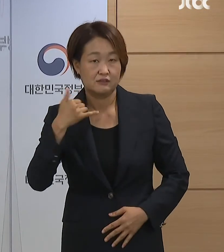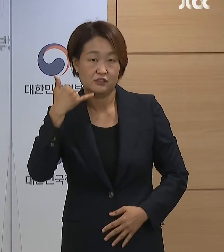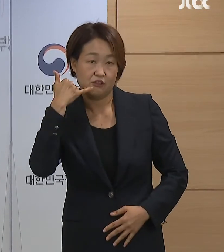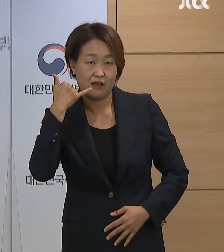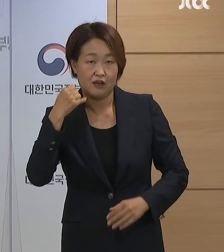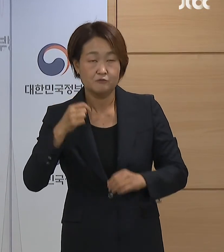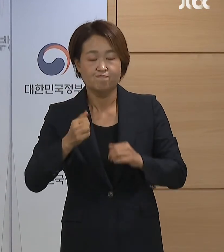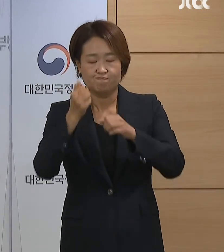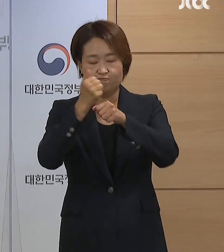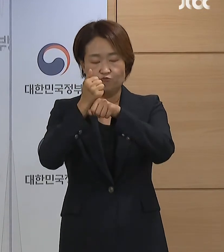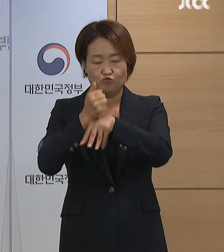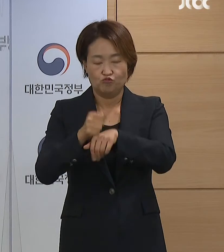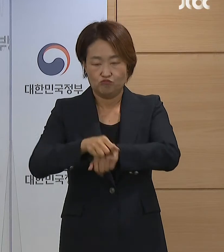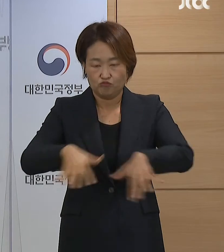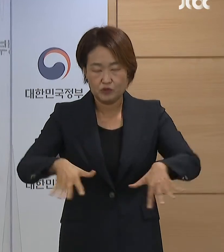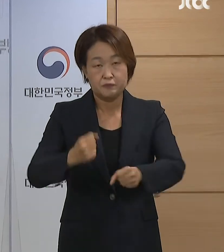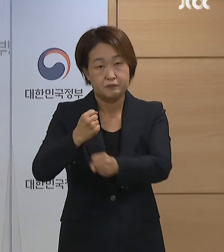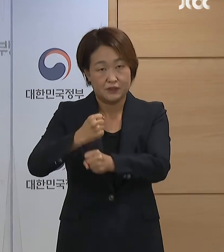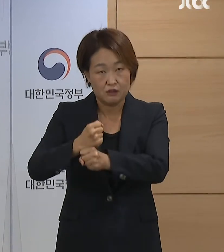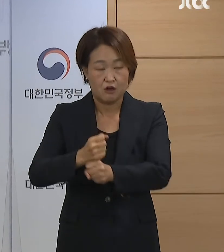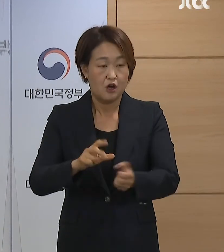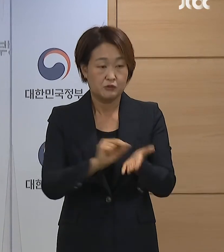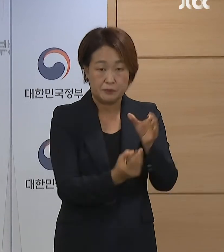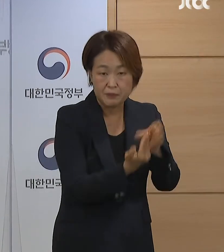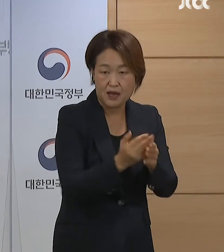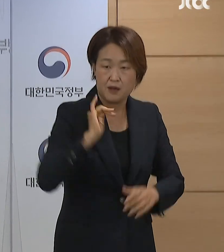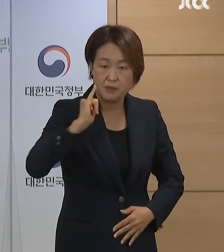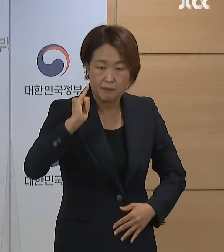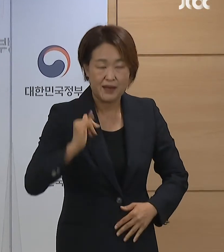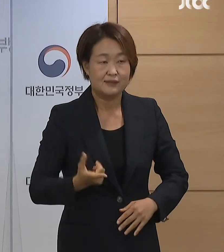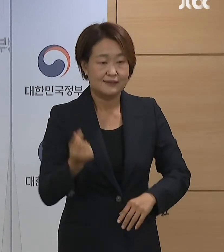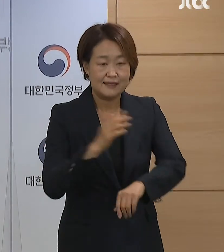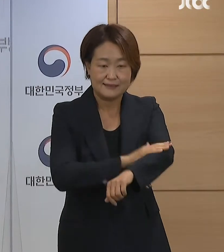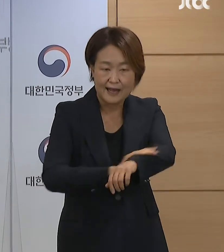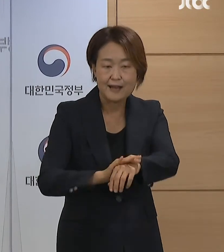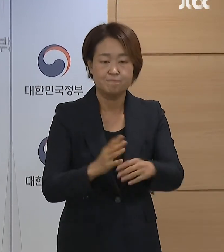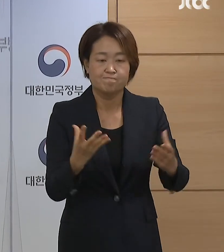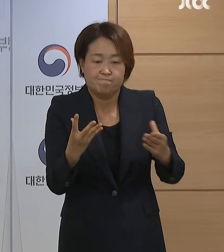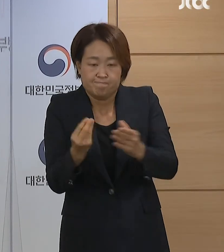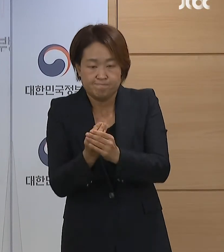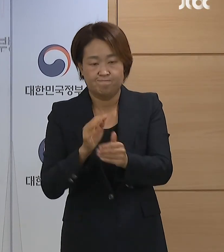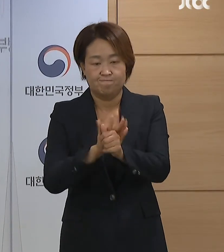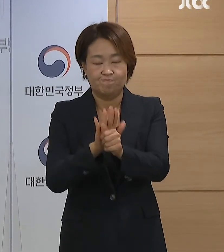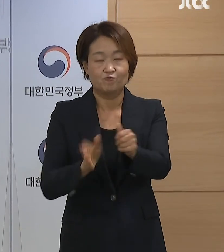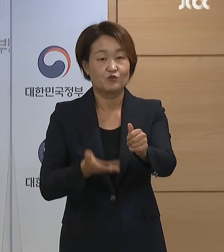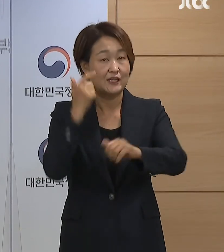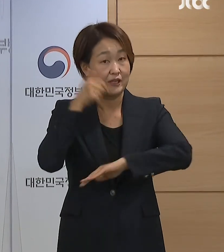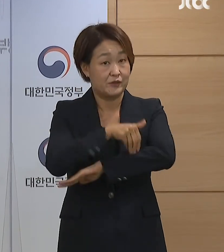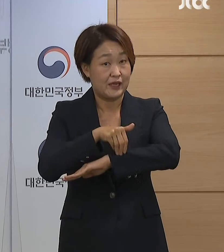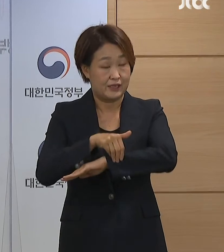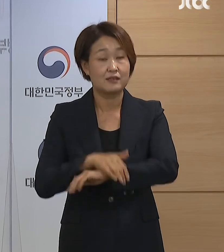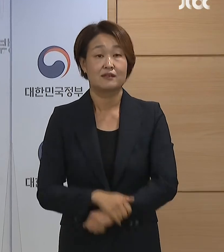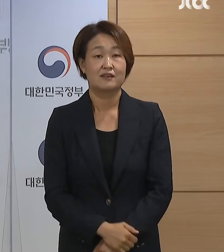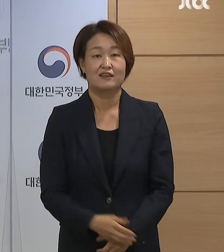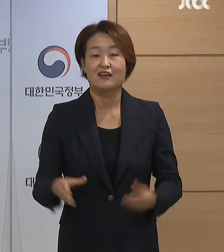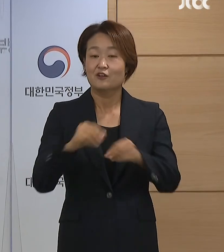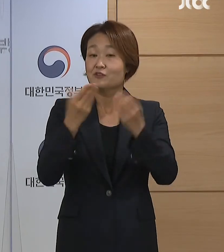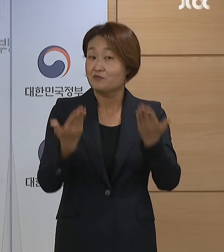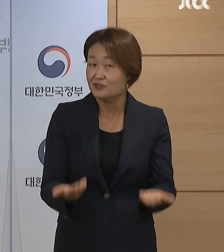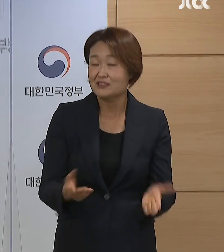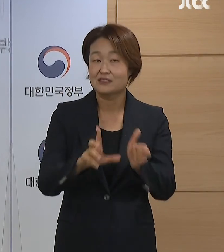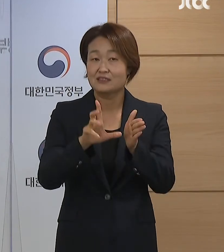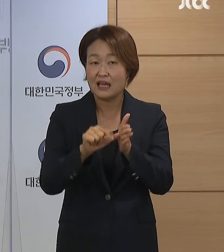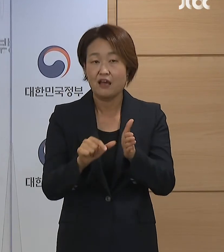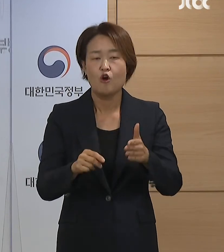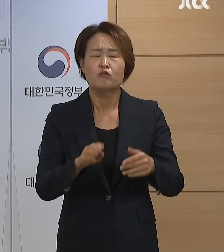기동전담바를 확보하여 의리지원에 차질이 없도록 준비해 주시기 바랍니다. 이와 더불어 연휴 기간 동안에도